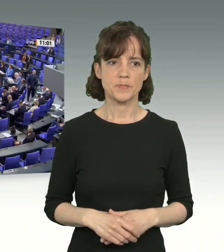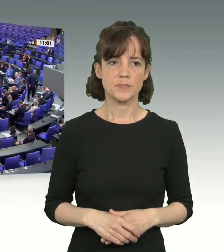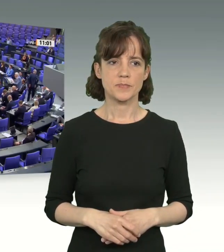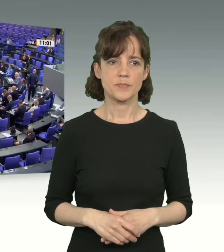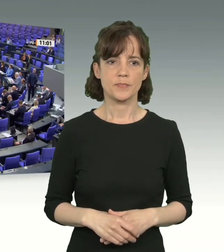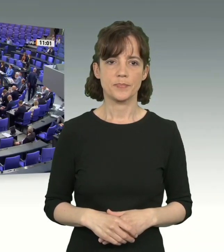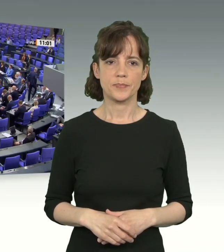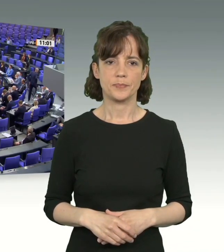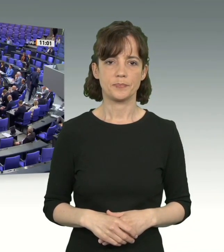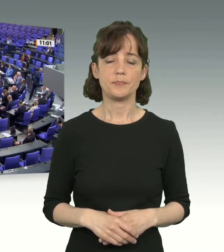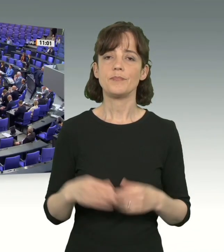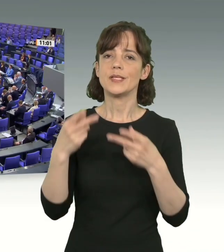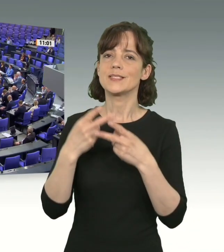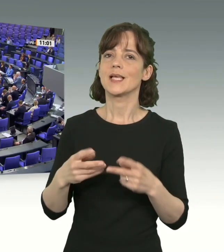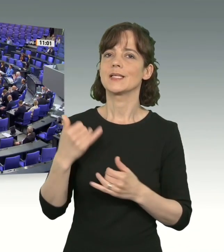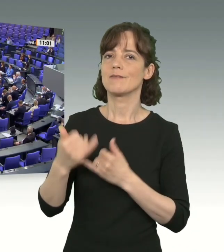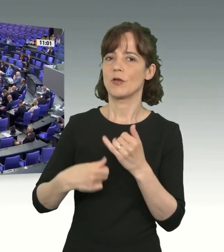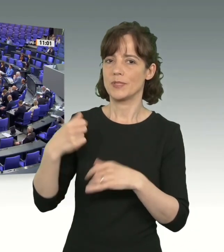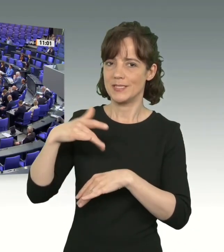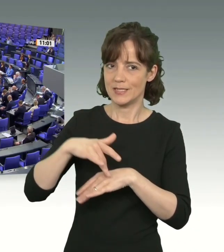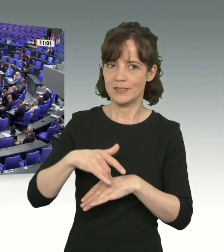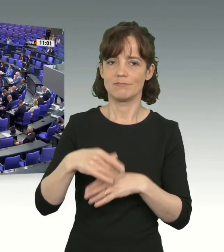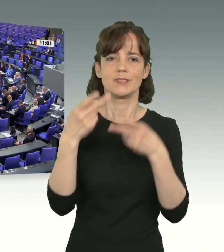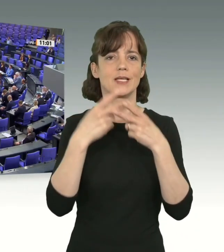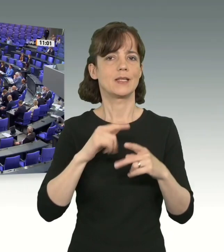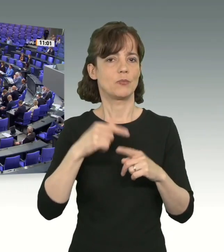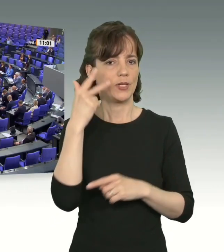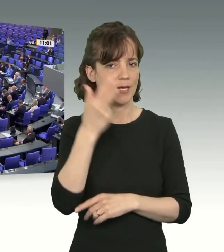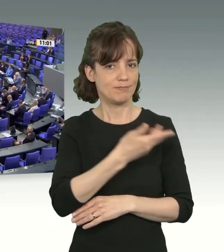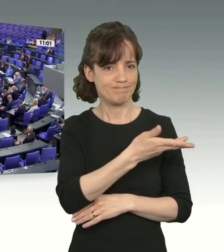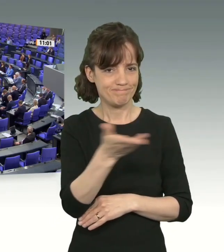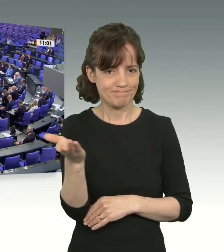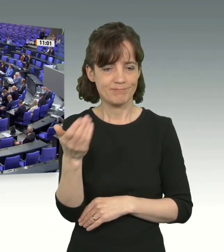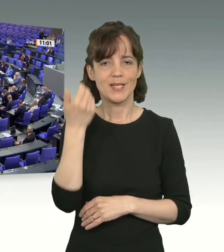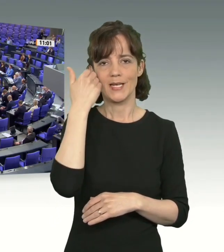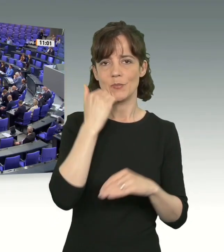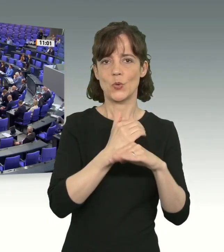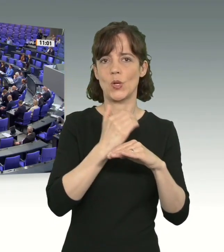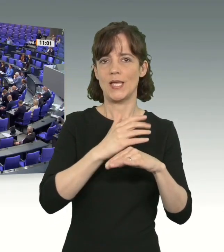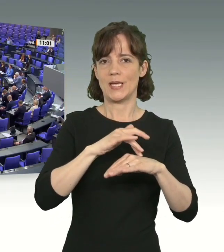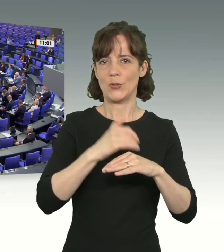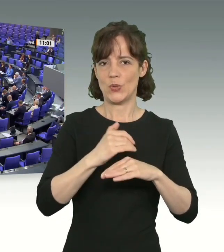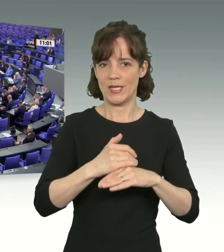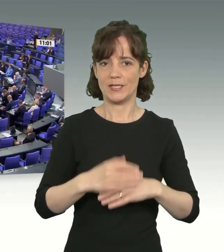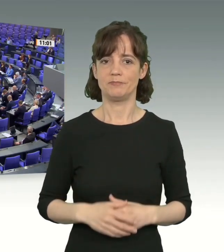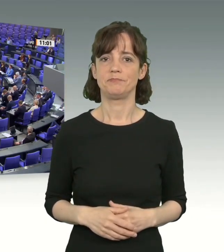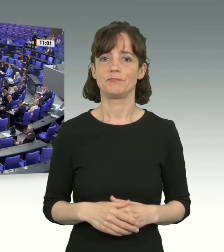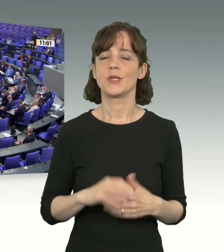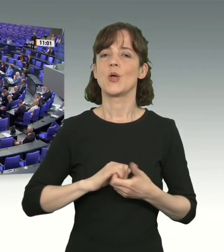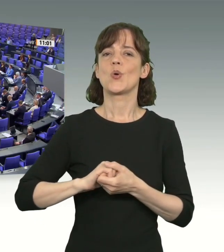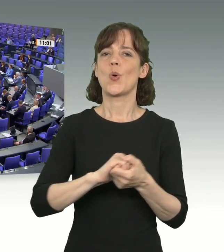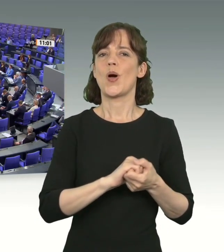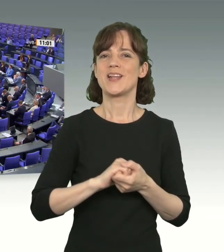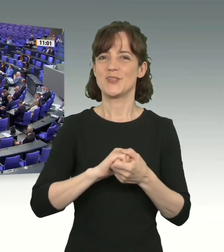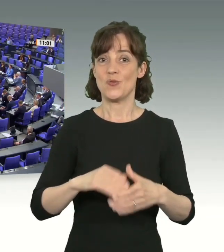Sehr geehrte Frau Präsidentin! Meine sehr geehrten Damen und Herren auf den Tribünen! Liebe Kolleginnen und Kollegen! Seit Beginn der Koalition